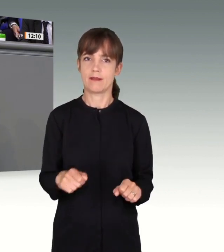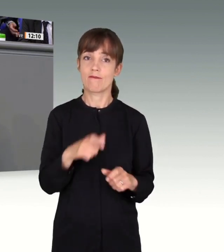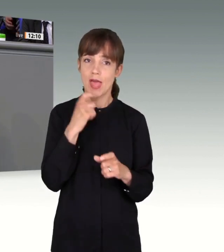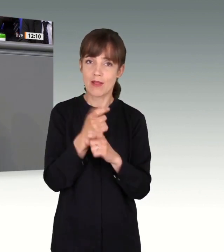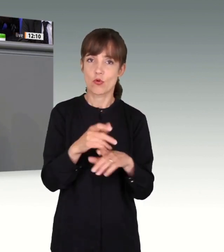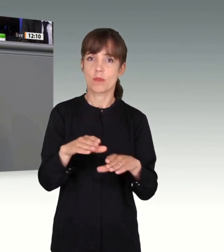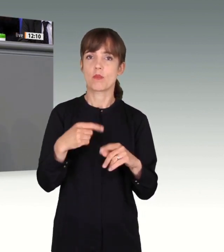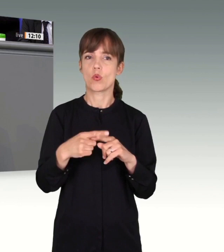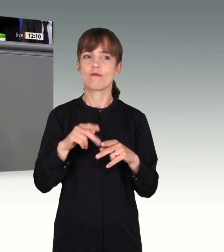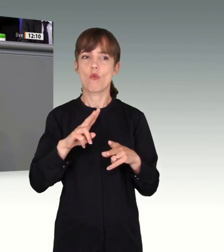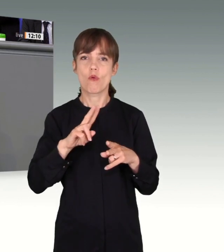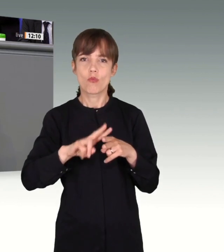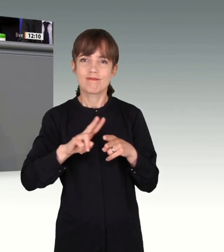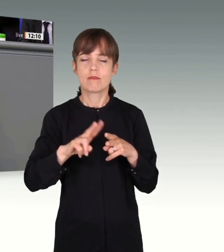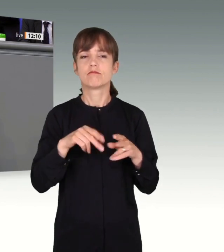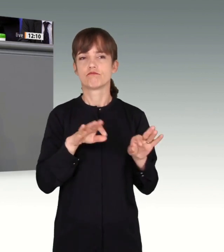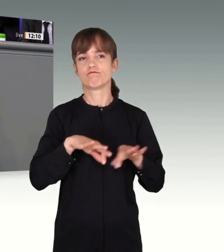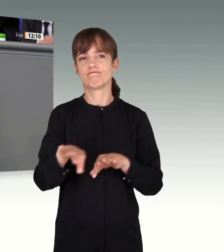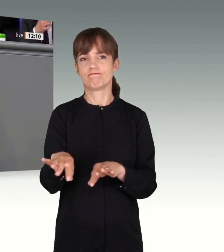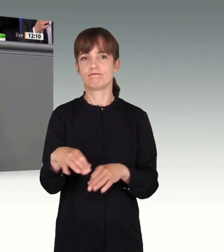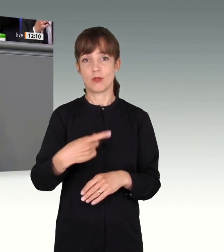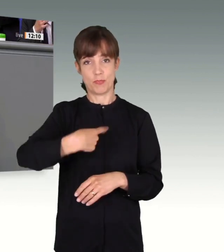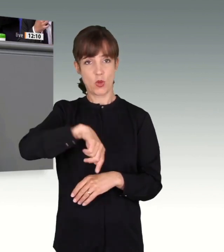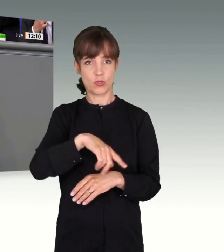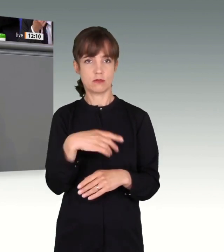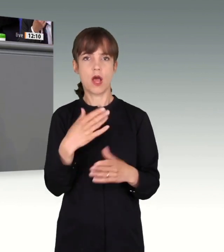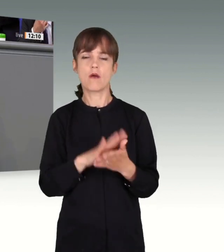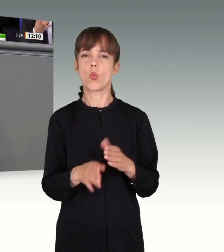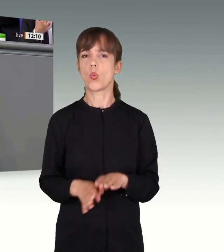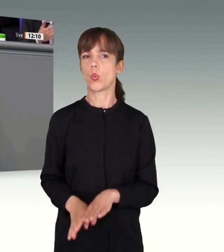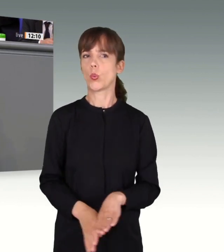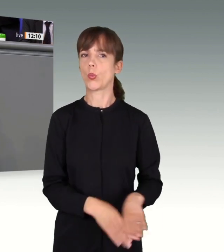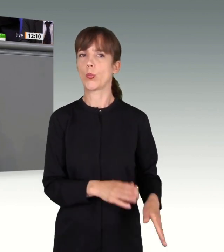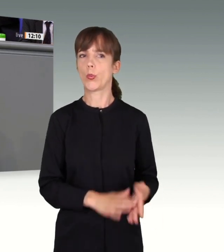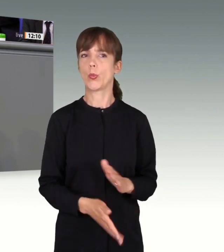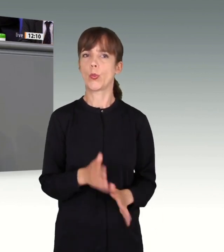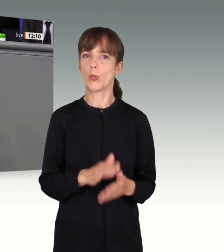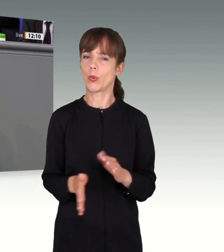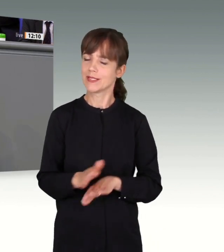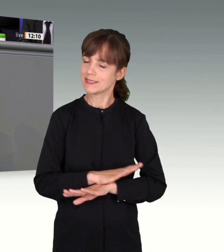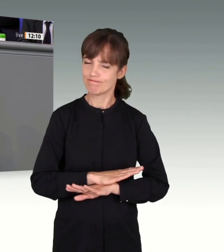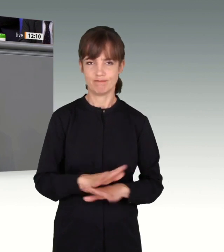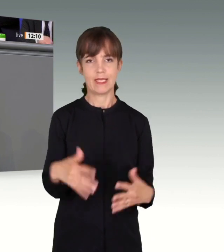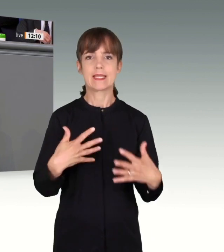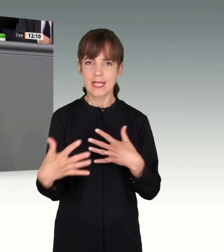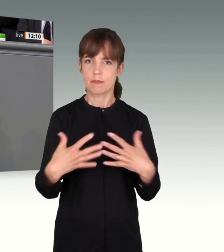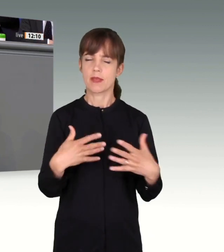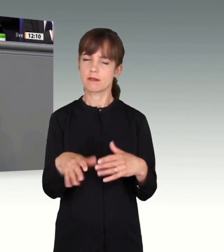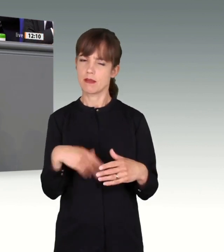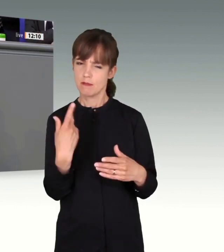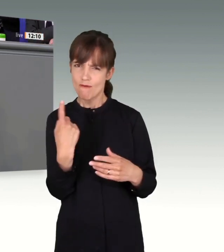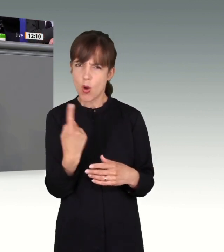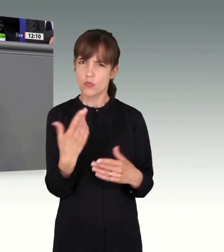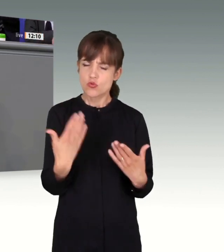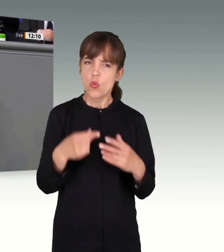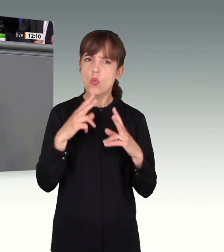Fraktionen danken, die sich durch die aufgelieferten Akten und Protokolle der Vernehmungen gearbeitet haben. Ohne sie hätten wir Abgeordnete nicht